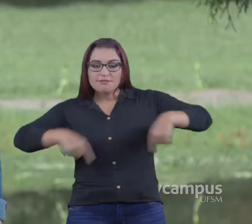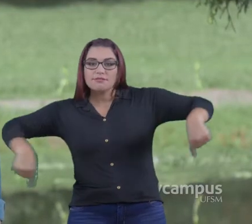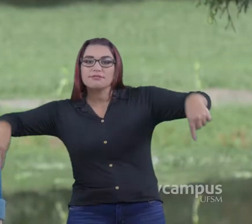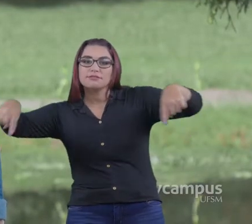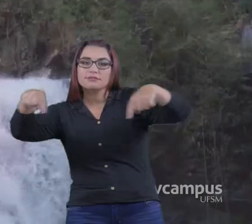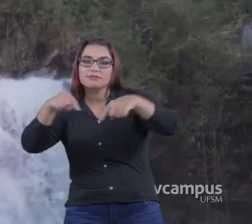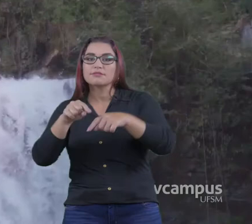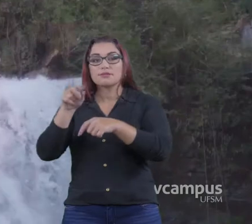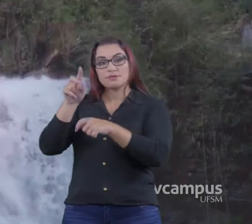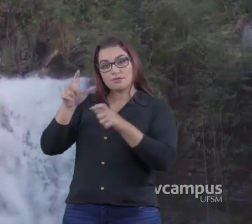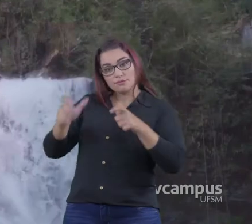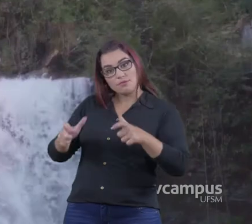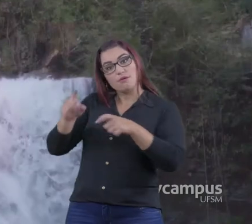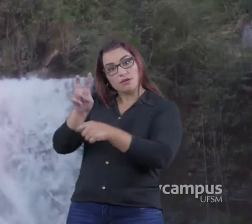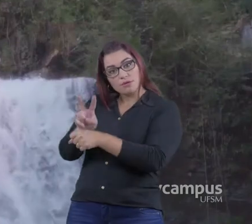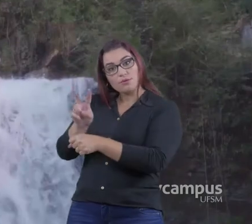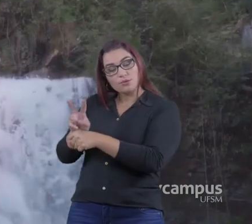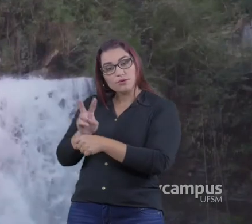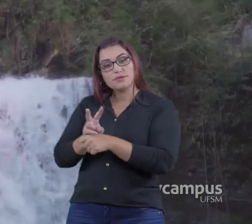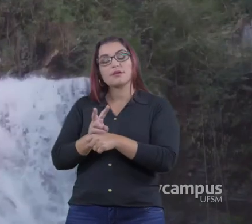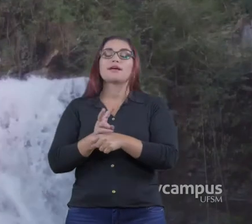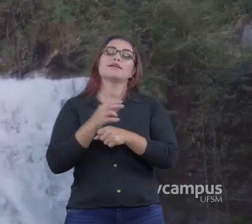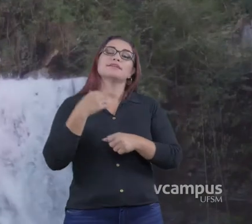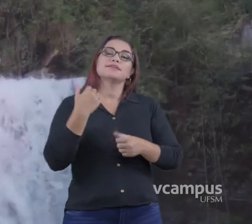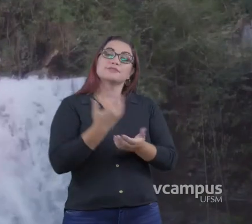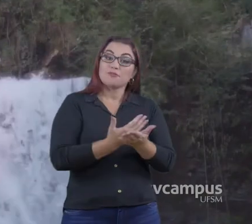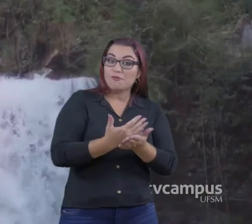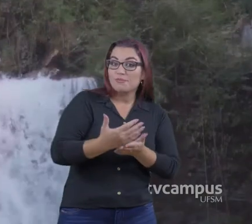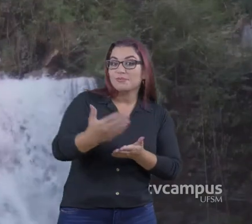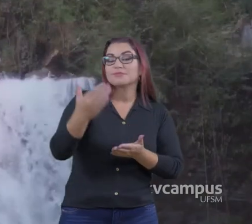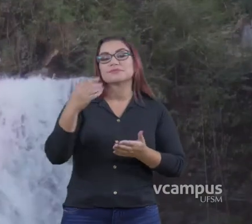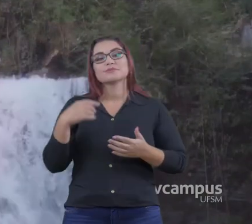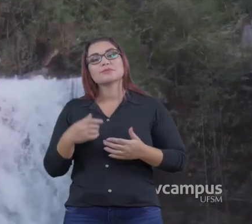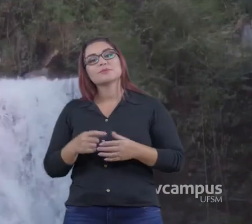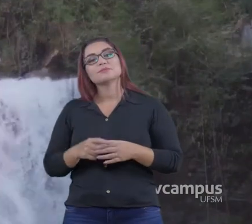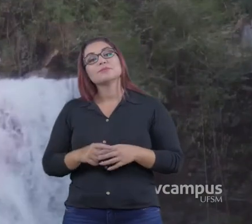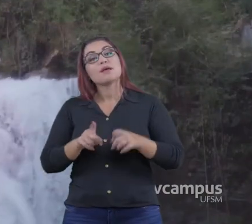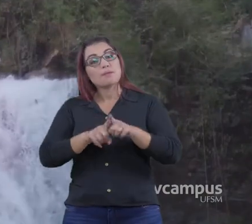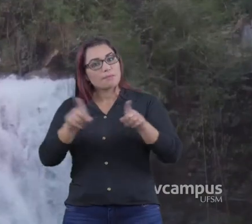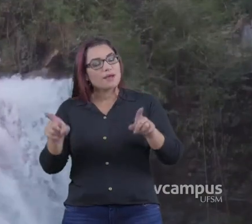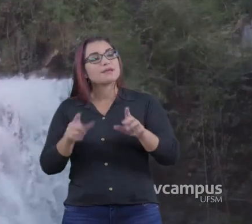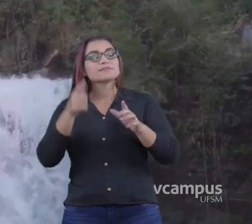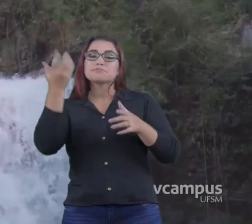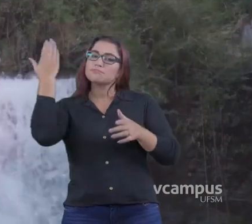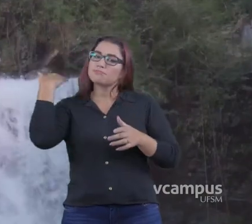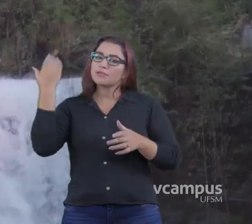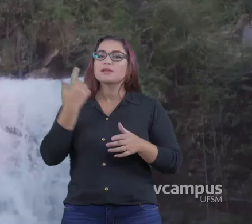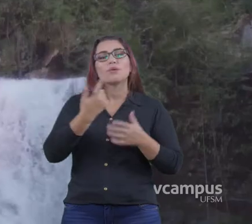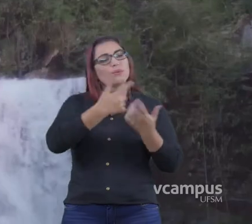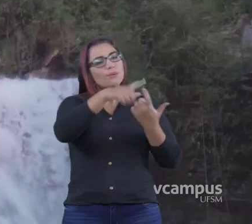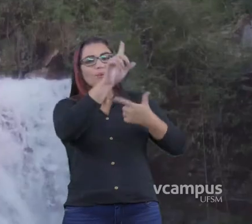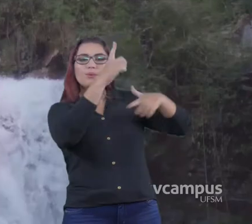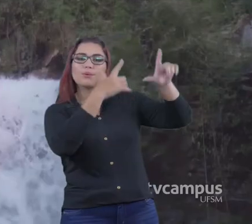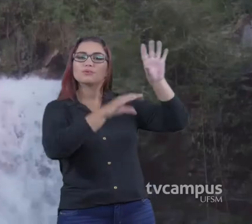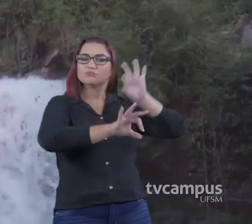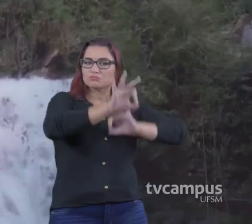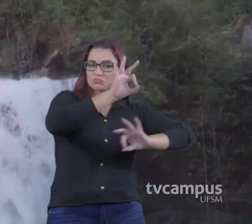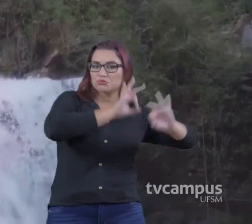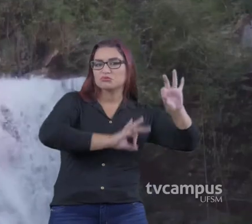regional No final do ano passado, 2018, mas já existiam inúmeros projetos que